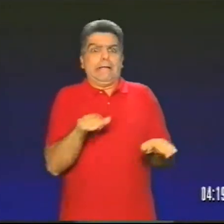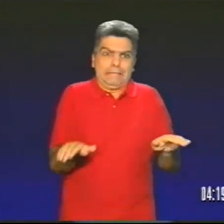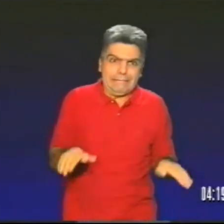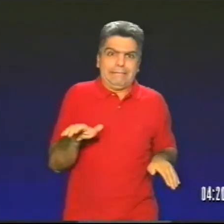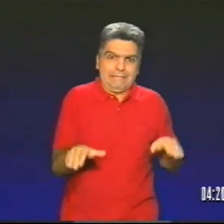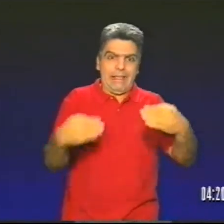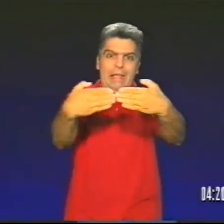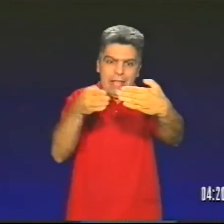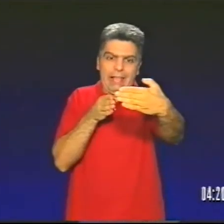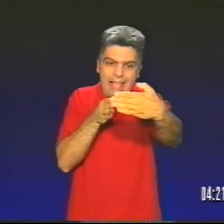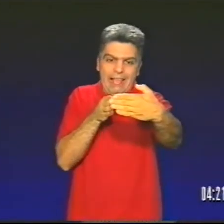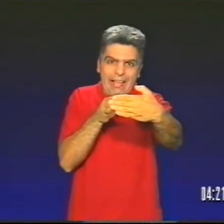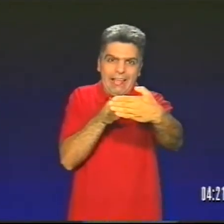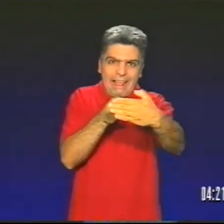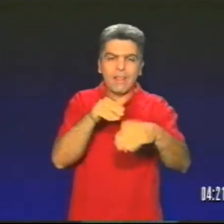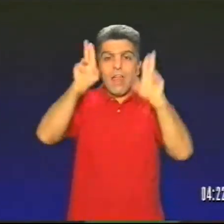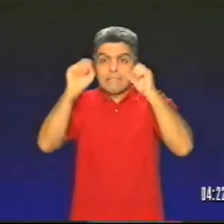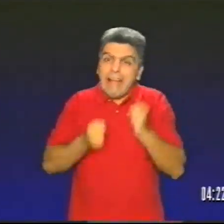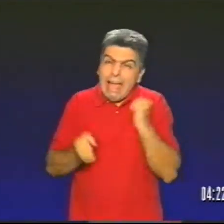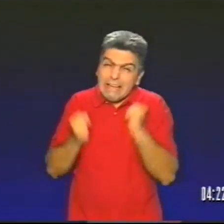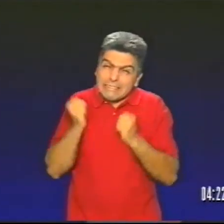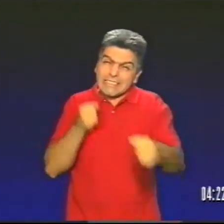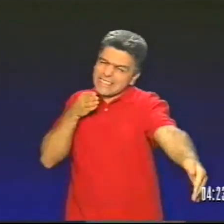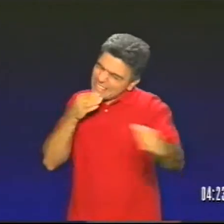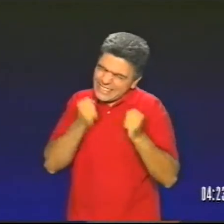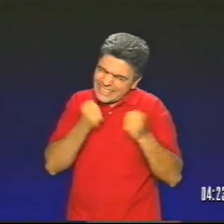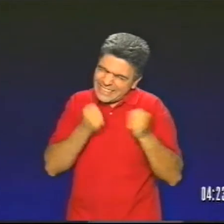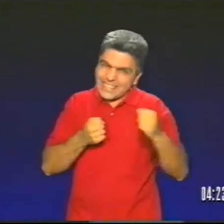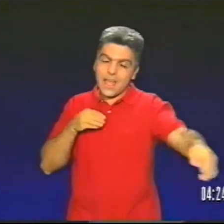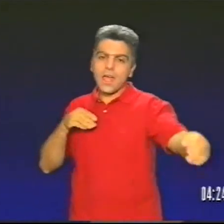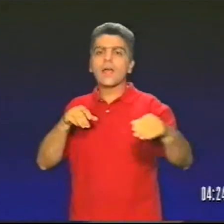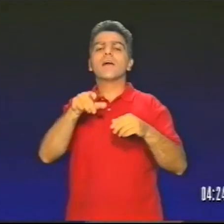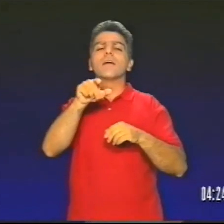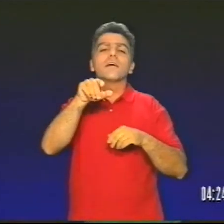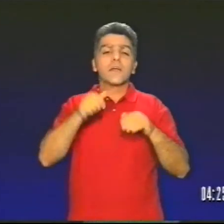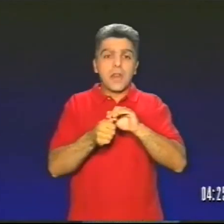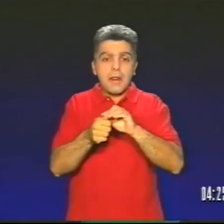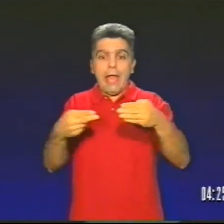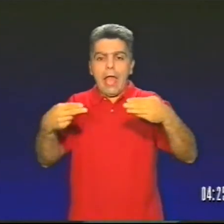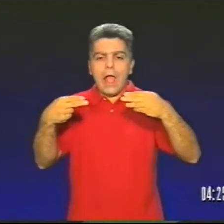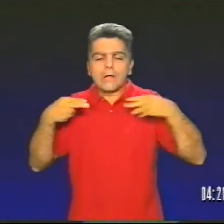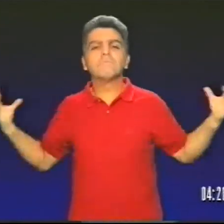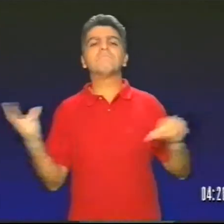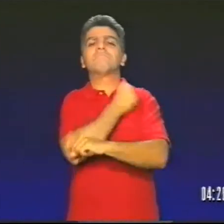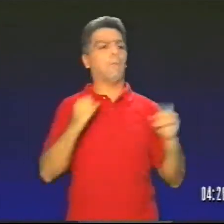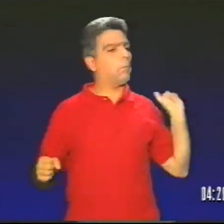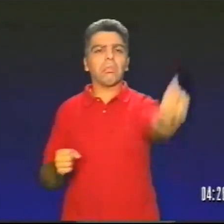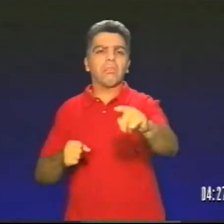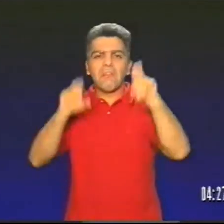γρήγορα μπορούσε Η χελώνα τον είδε να πλησιάζει Και έτρεξε όσο μπορούσε Η χελώνα έτρεχε, έτρεχε,